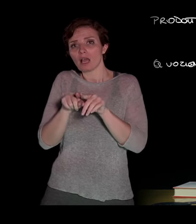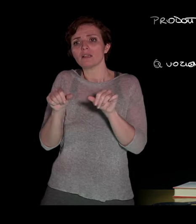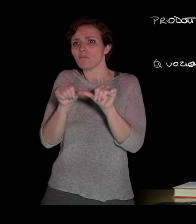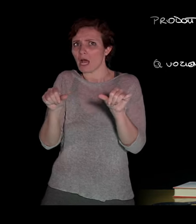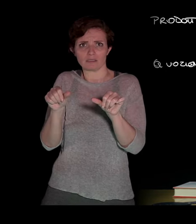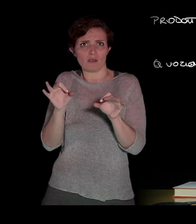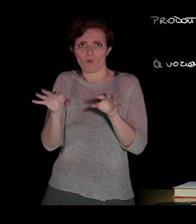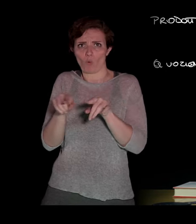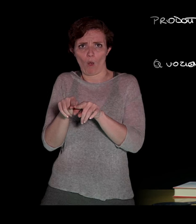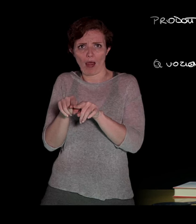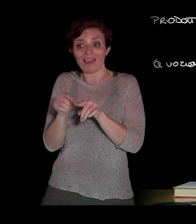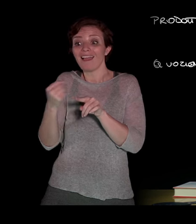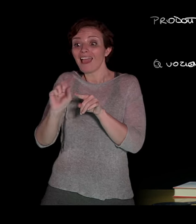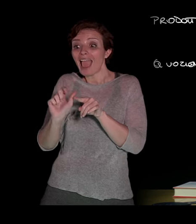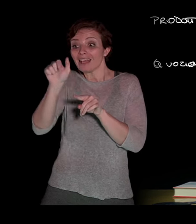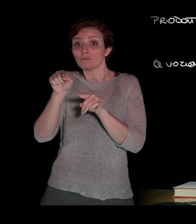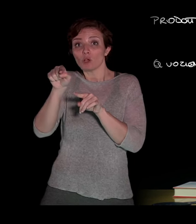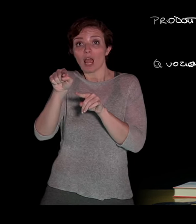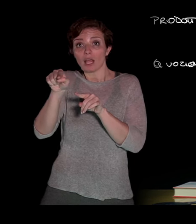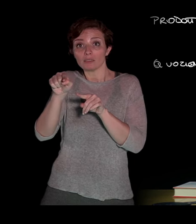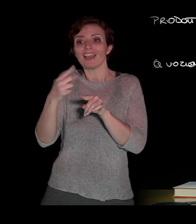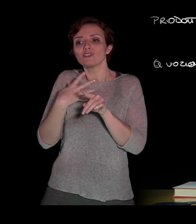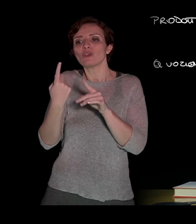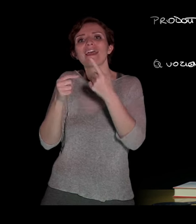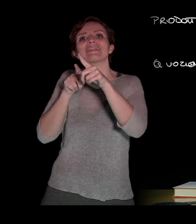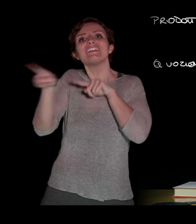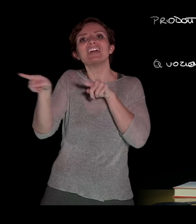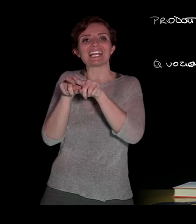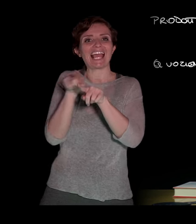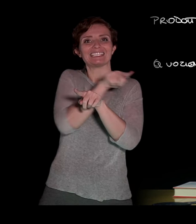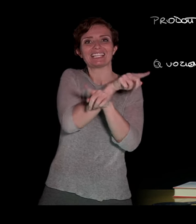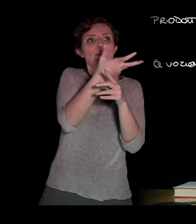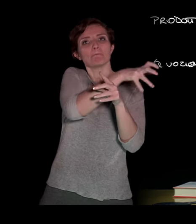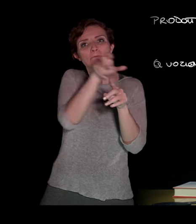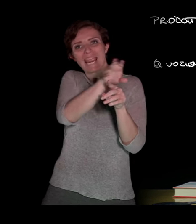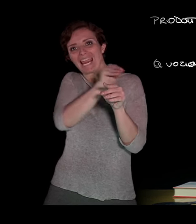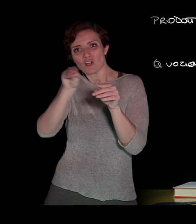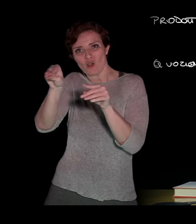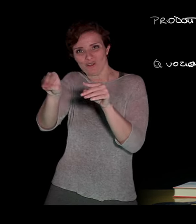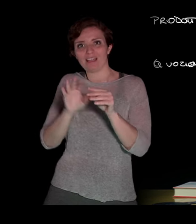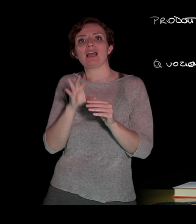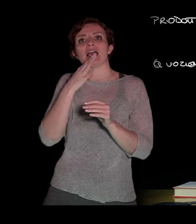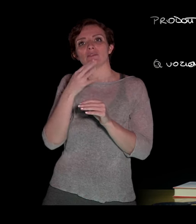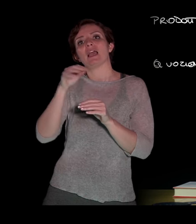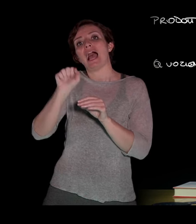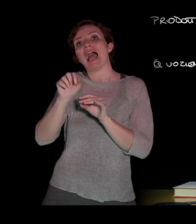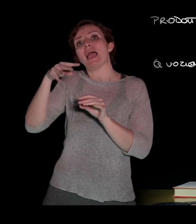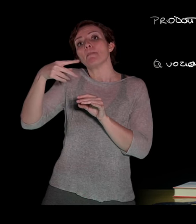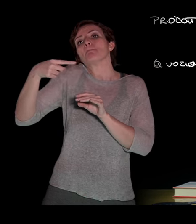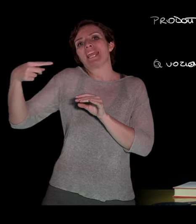base e per esponente, questa volta, la differenza degli esponenti, e quindi A alla m meno n.